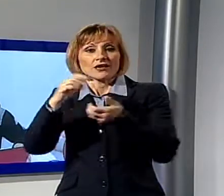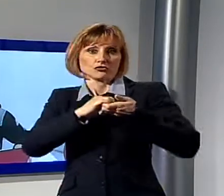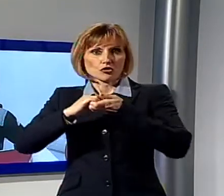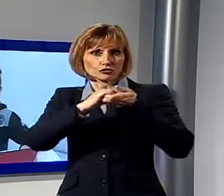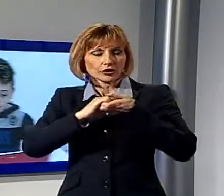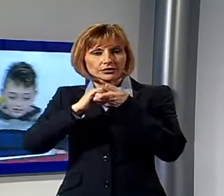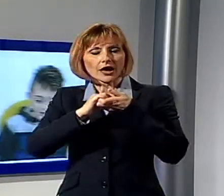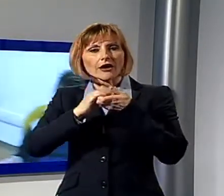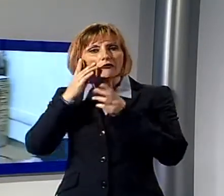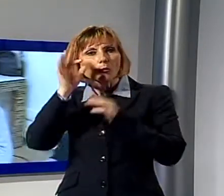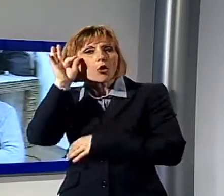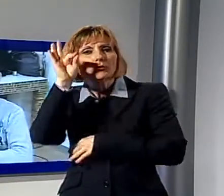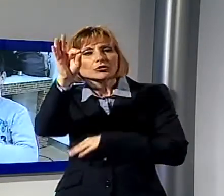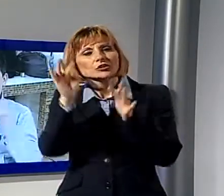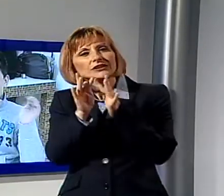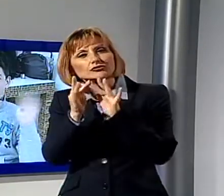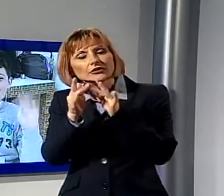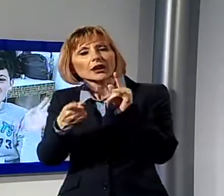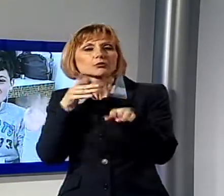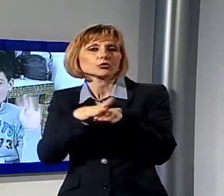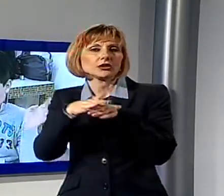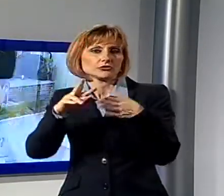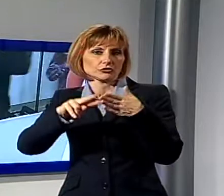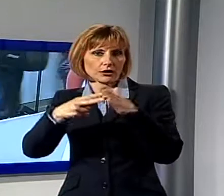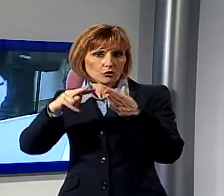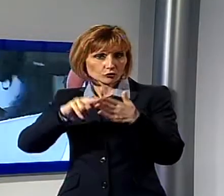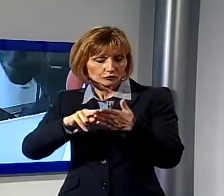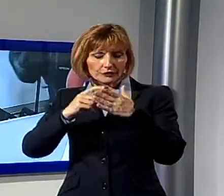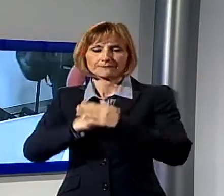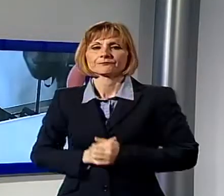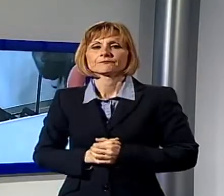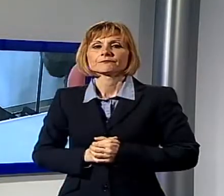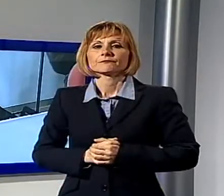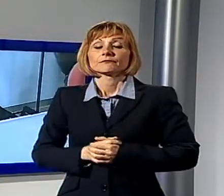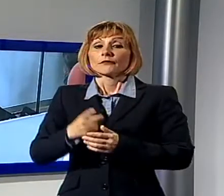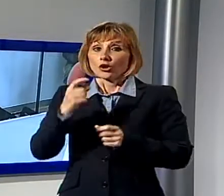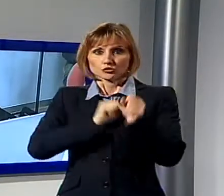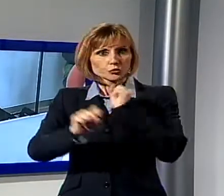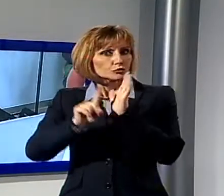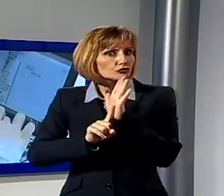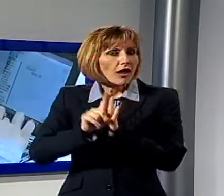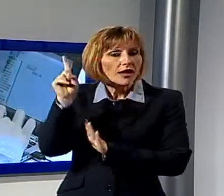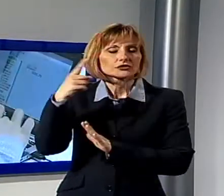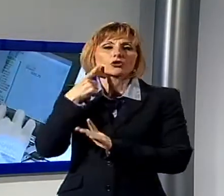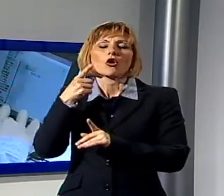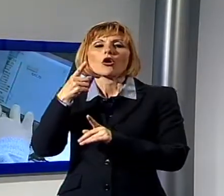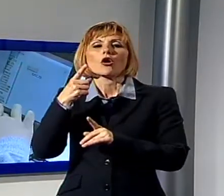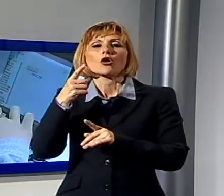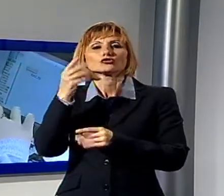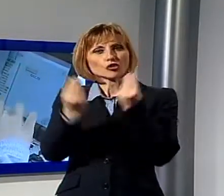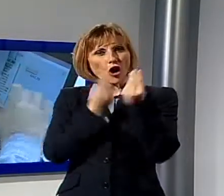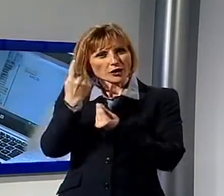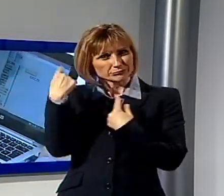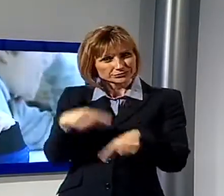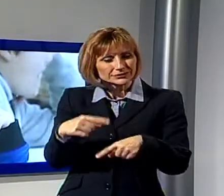verso il digitale e l'utilizzo delle tecnologie. Visto il successo, il Coder Dojo diventerà un appuntamento fisso, mensile, al